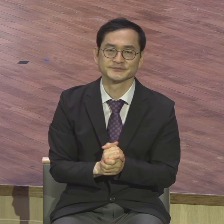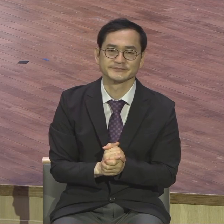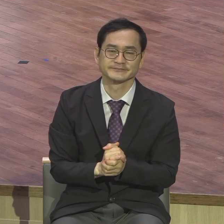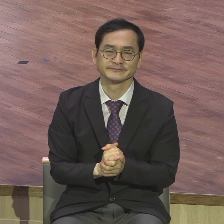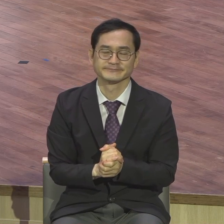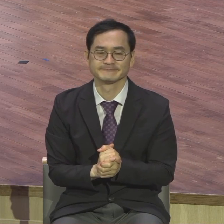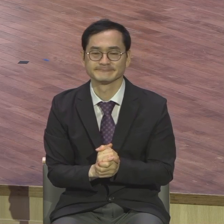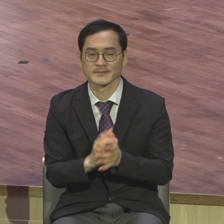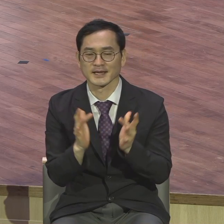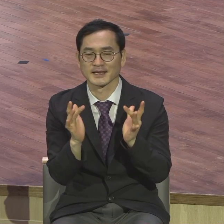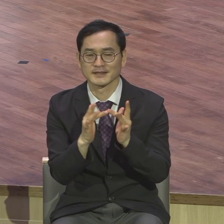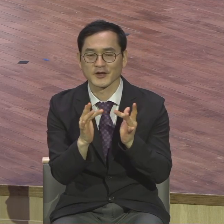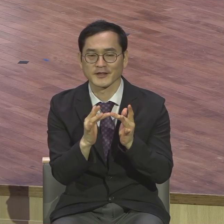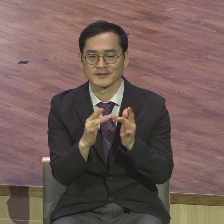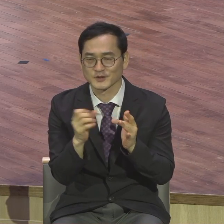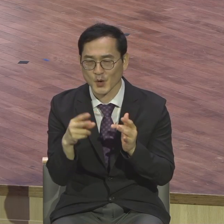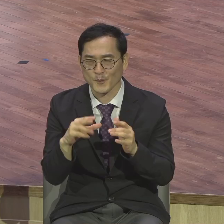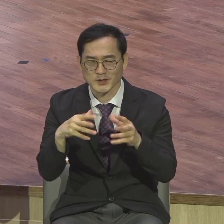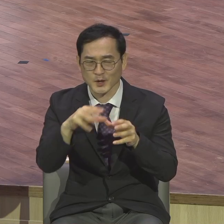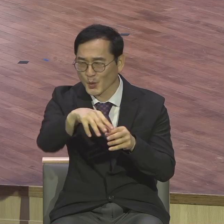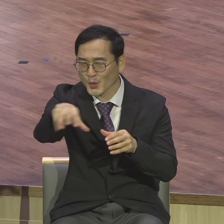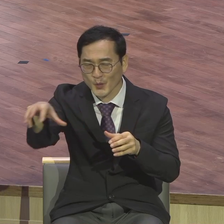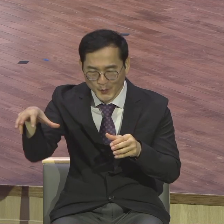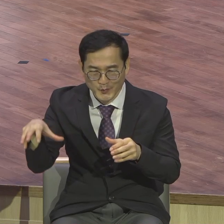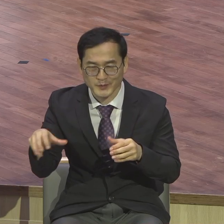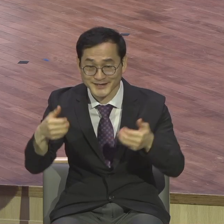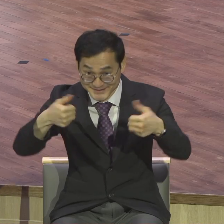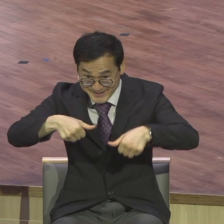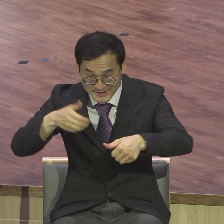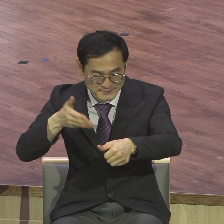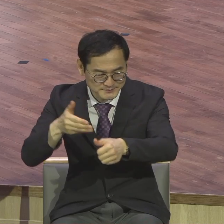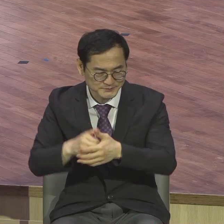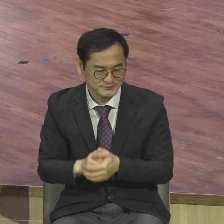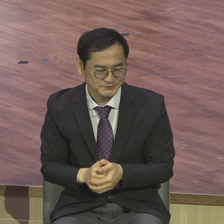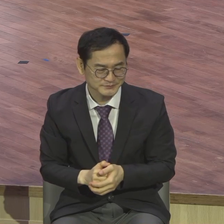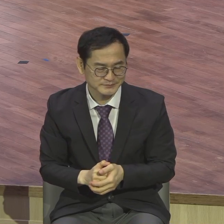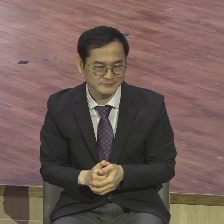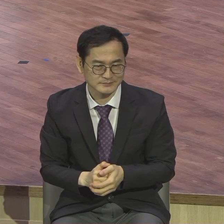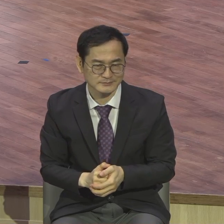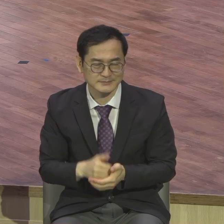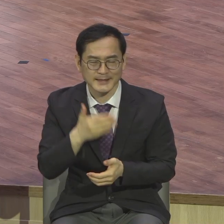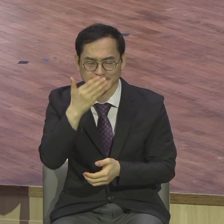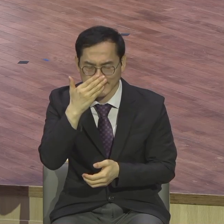해외 숭두들 같이 서로 다 인사합시다. 착하고 충성된 종이 됩시다.